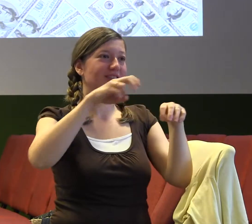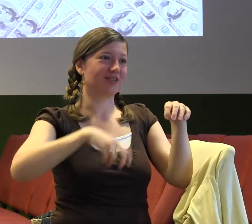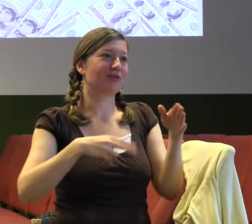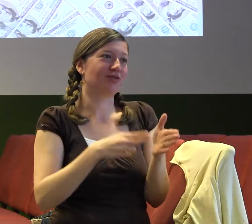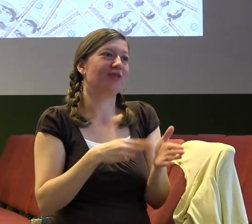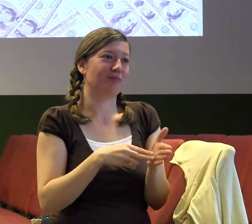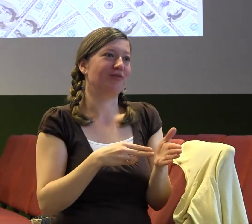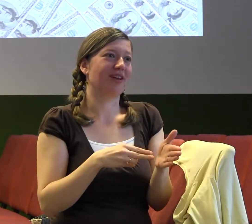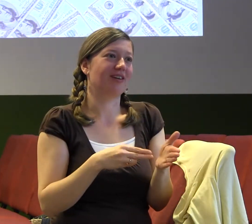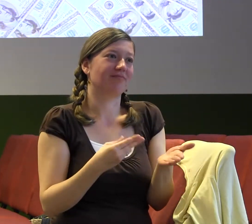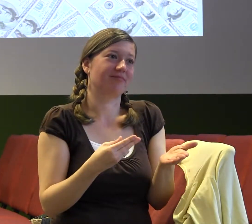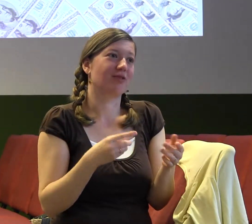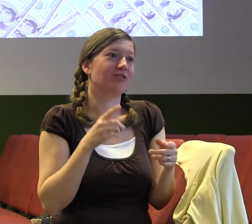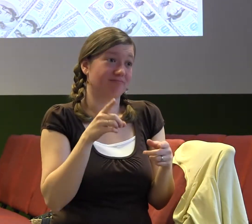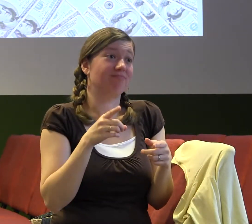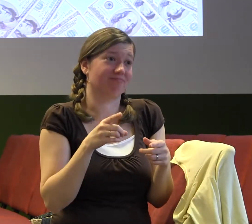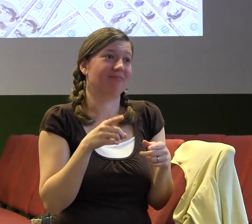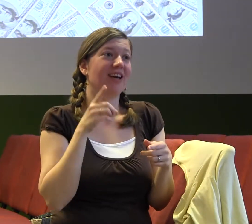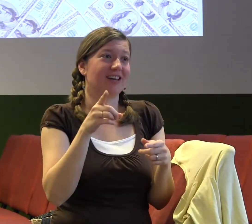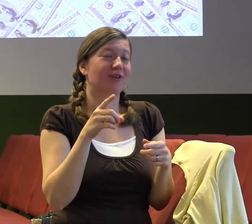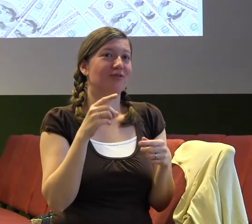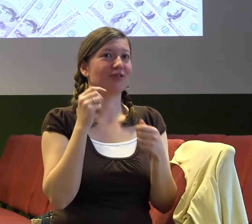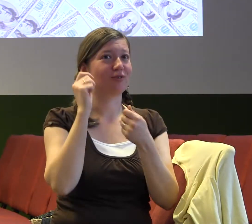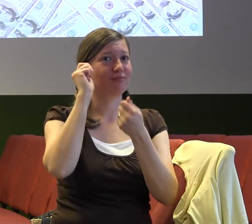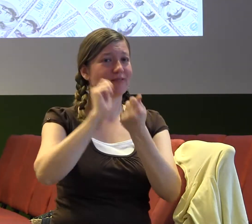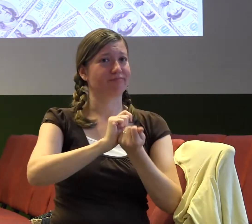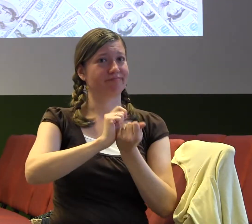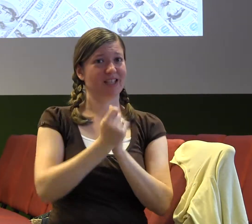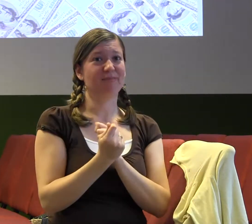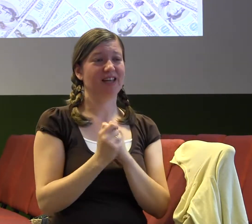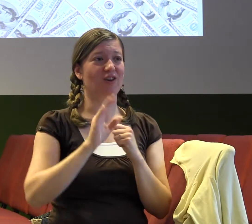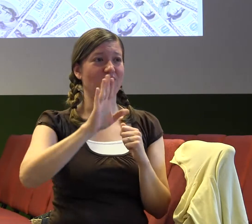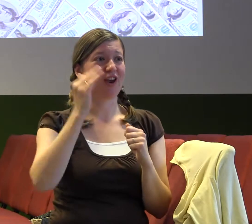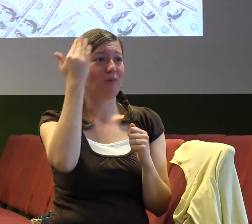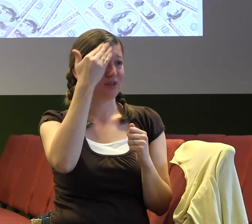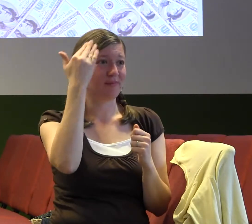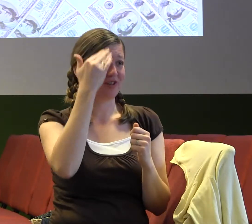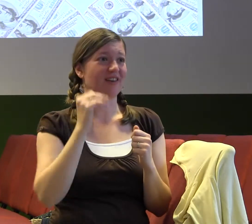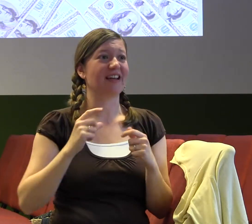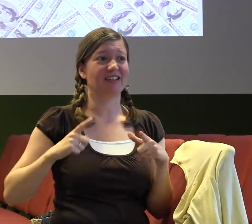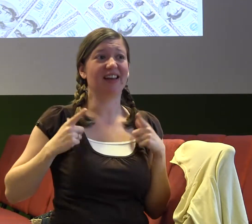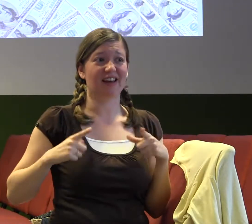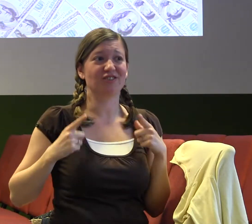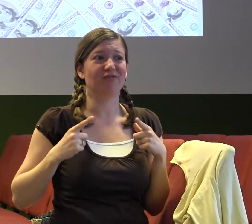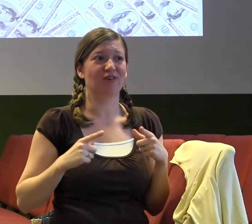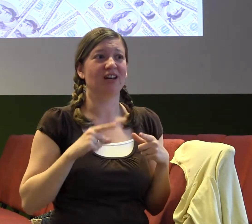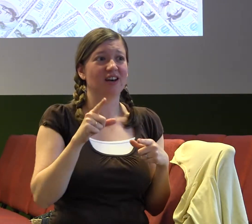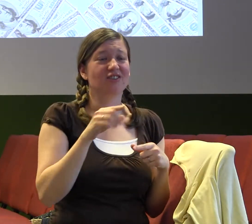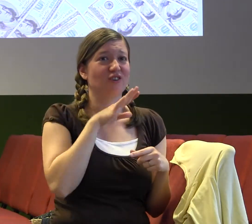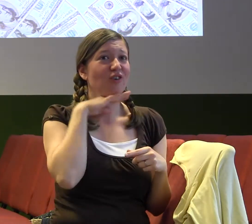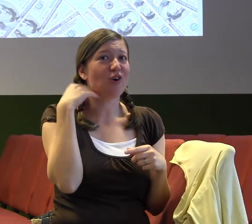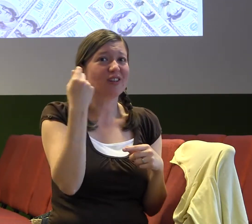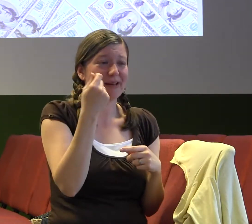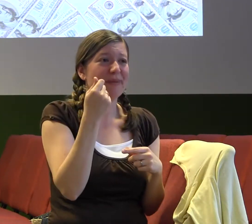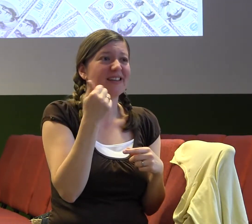Tady ve sboru, nebo tady v té místnosti nás teď spousta a každý z nás pracuje někde jinde nebo studuje